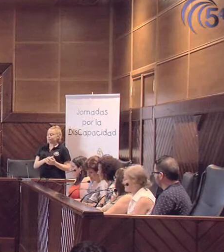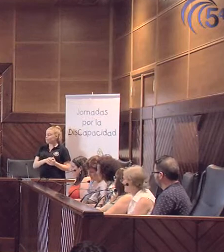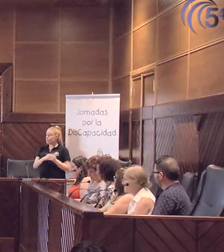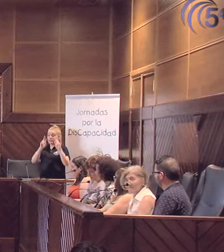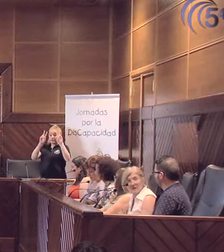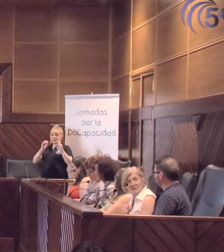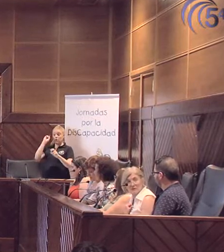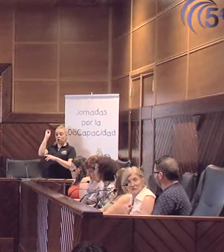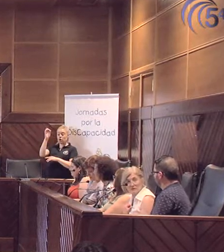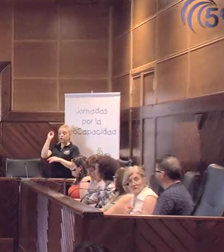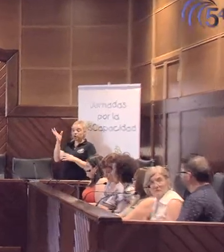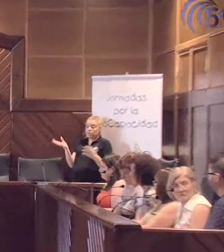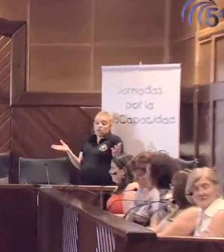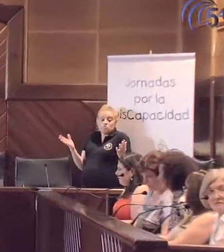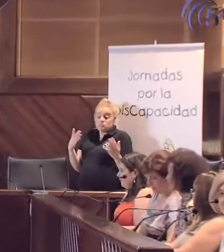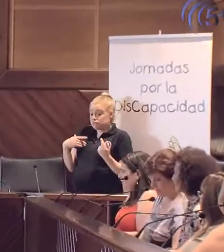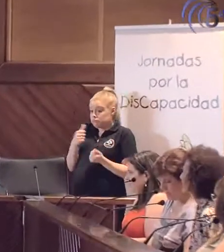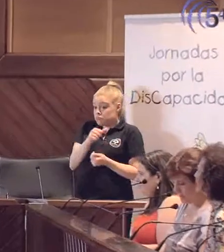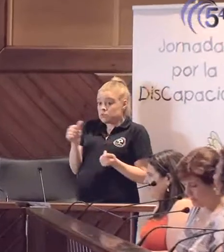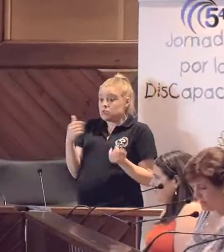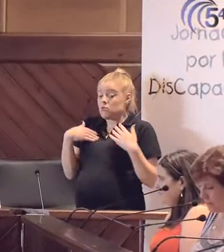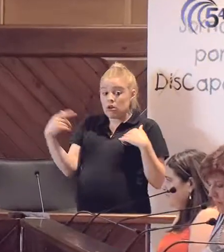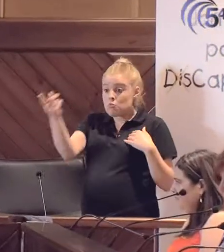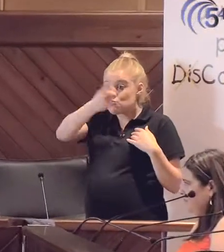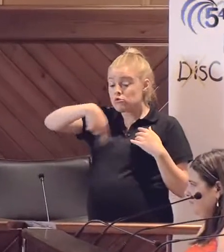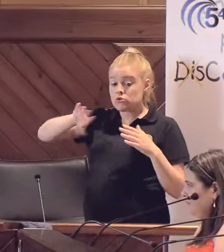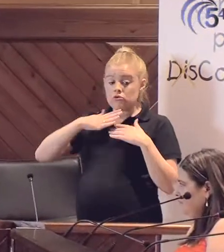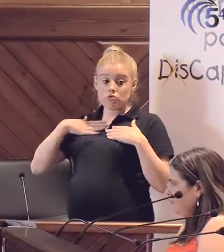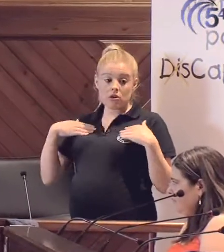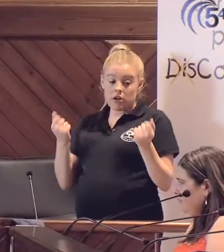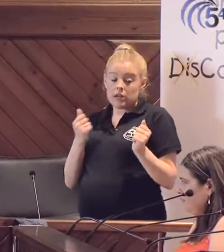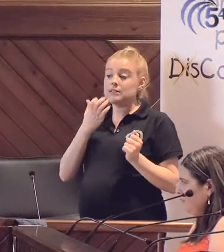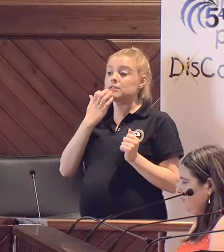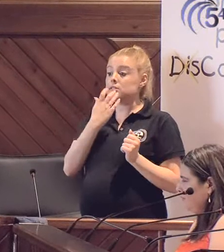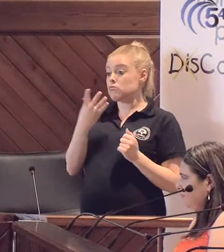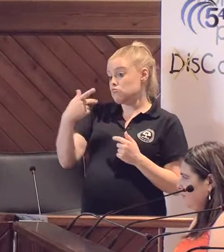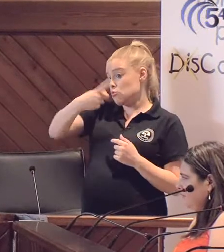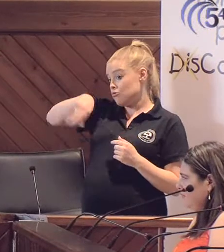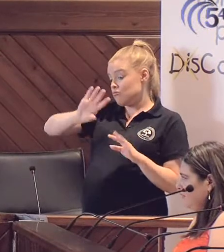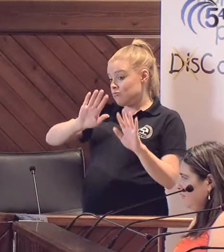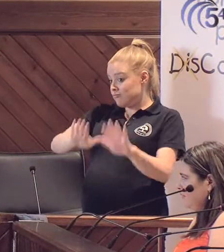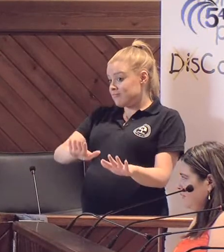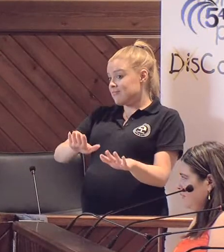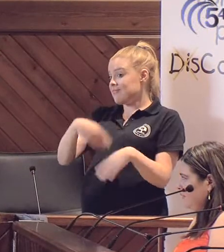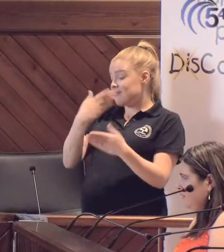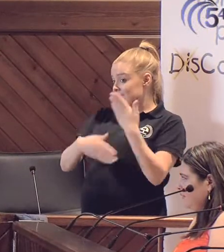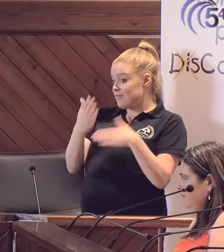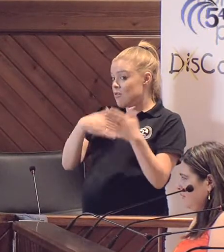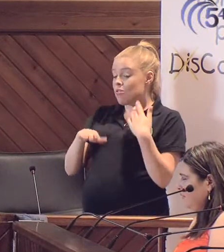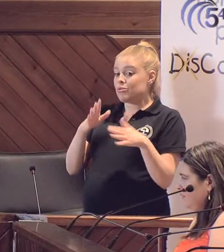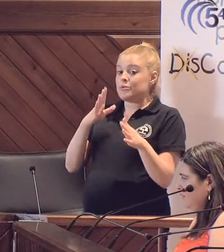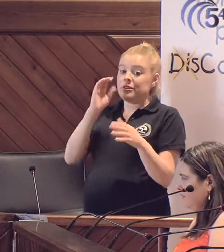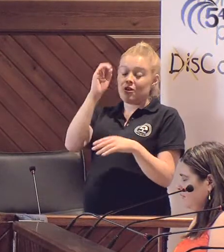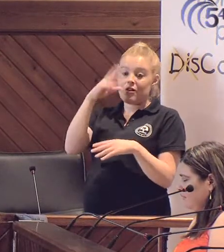a la jornada, la jornada será lo que vosotros queráis que sea. Mientras vosotros estéis ahí, la jornada seguirá siendo atractiva